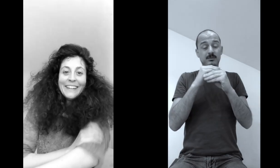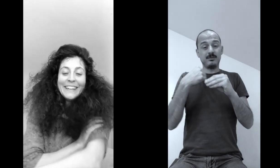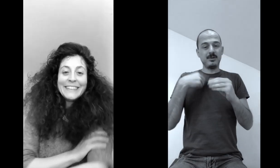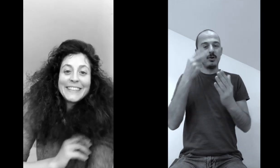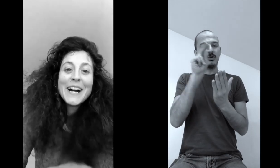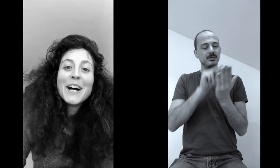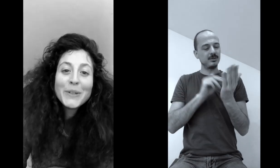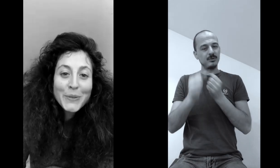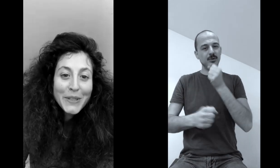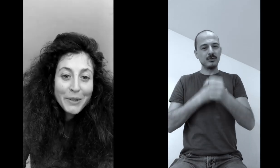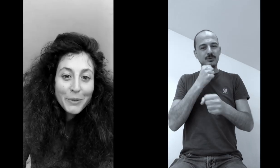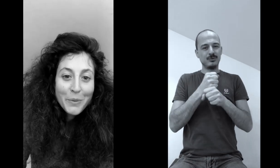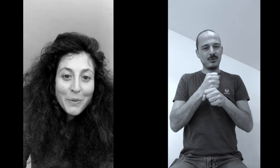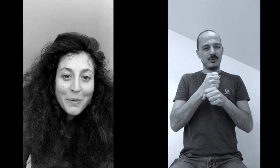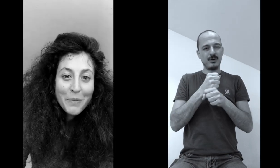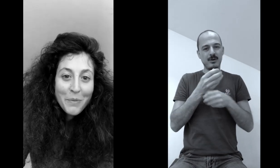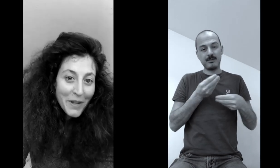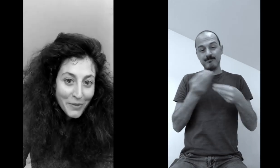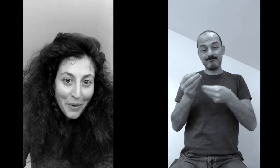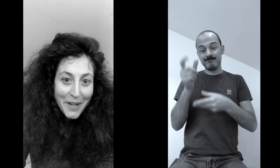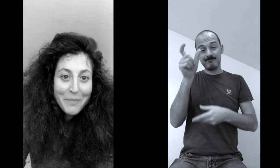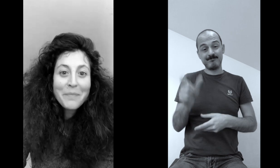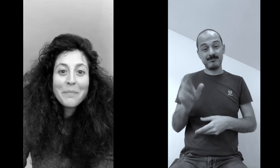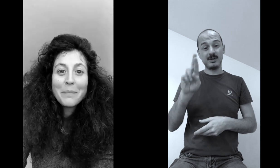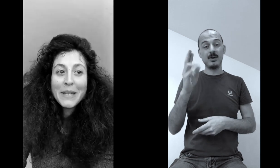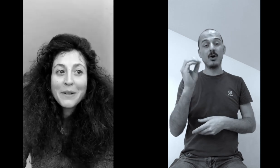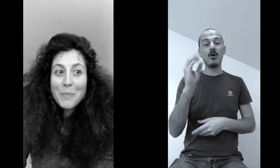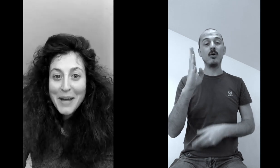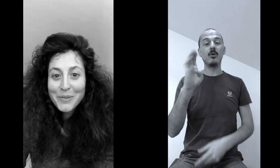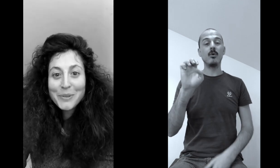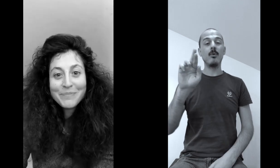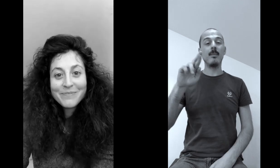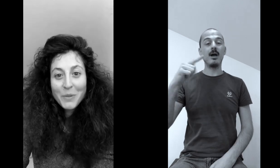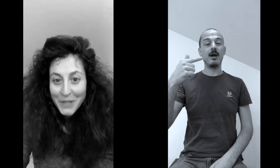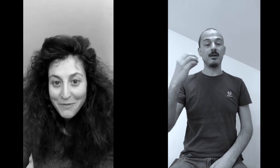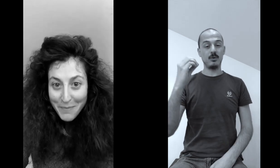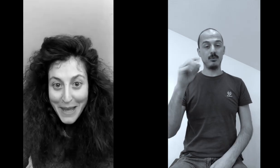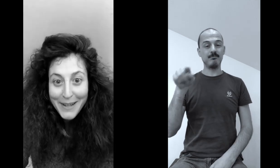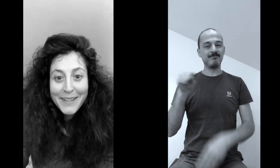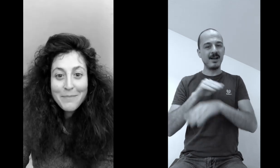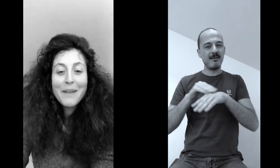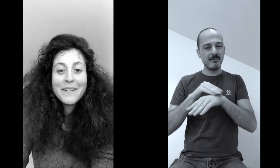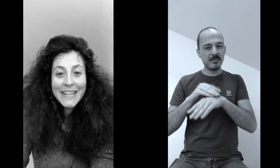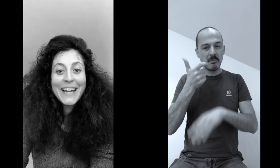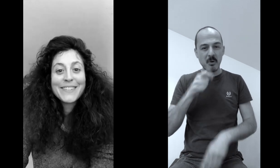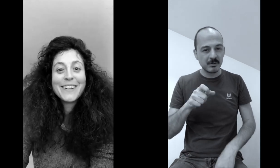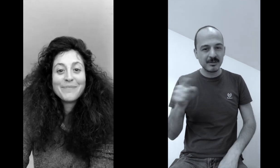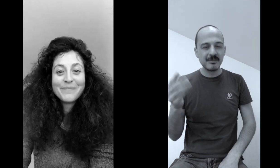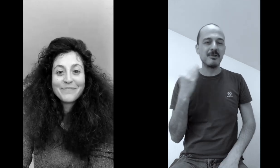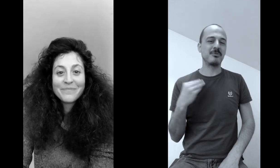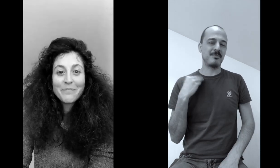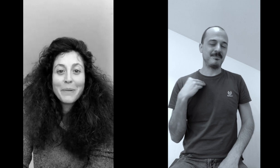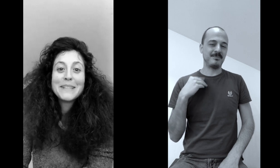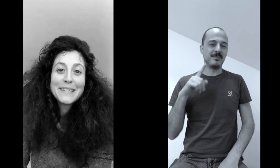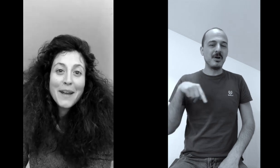l'altra notte ho scritto una storia per roberto un infermiere che me l'aveva chiesta